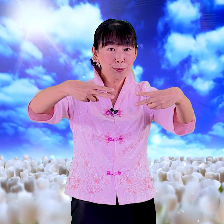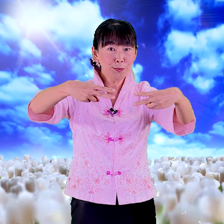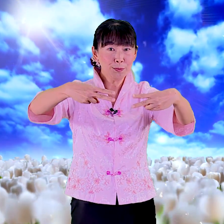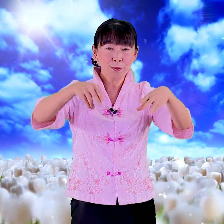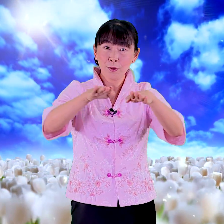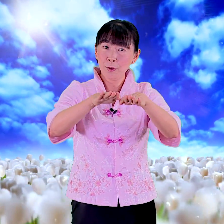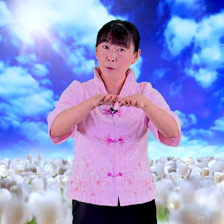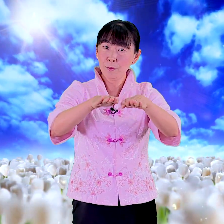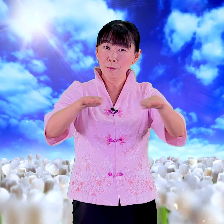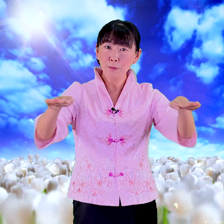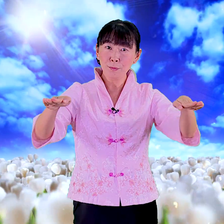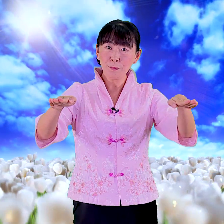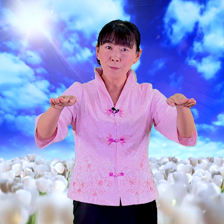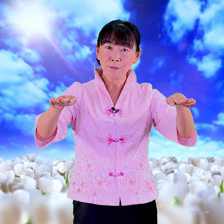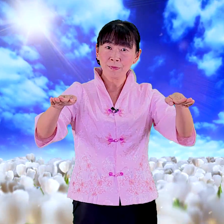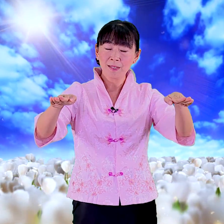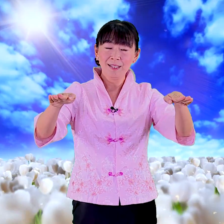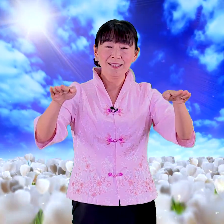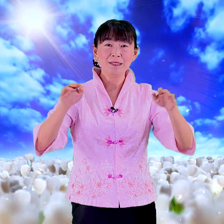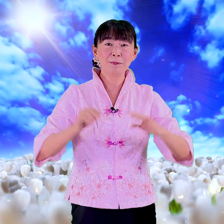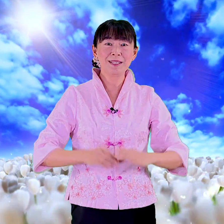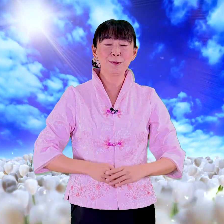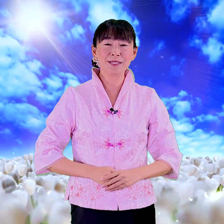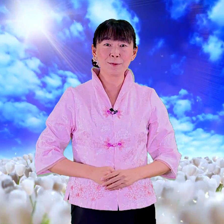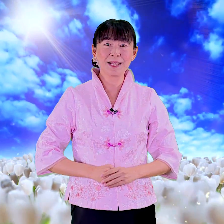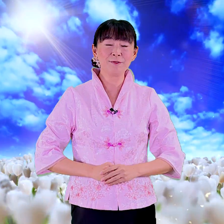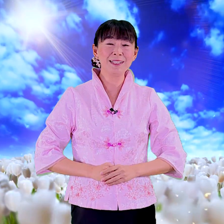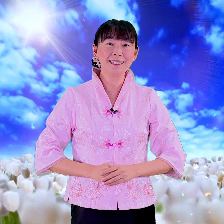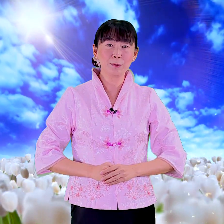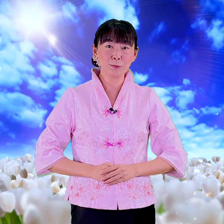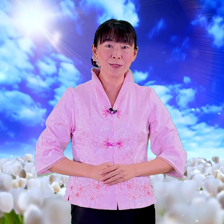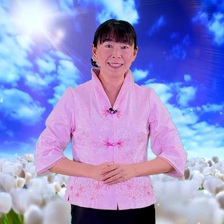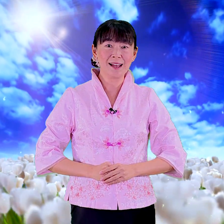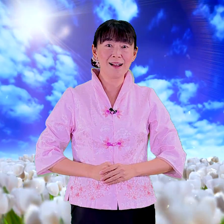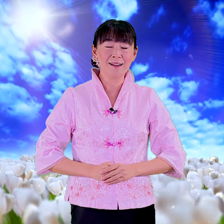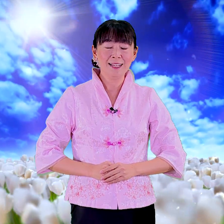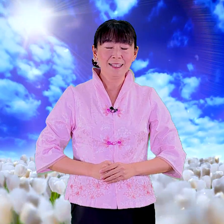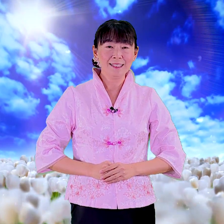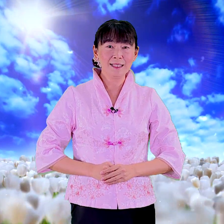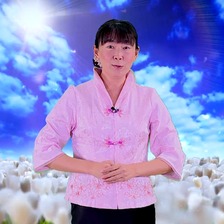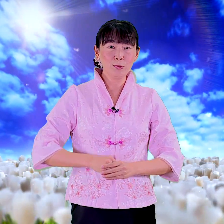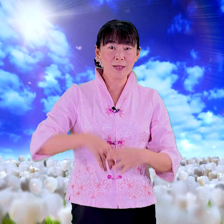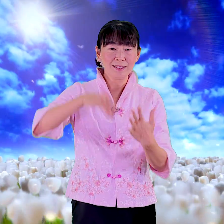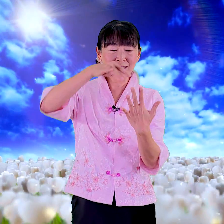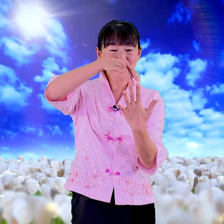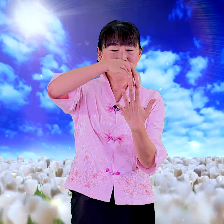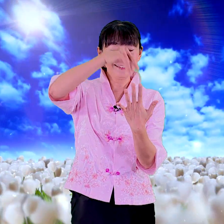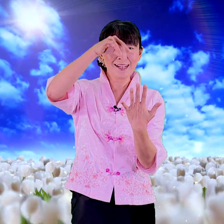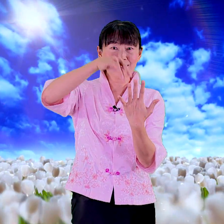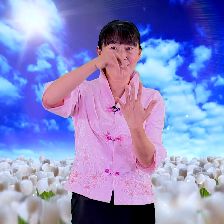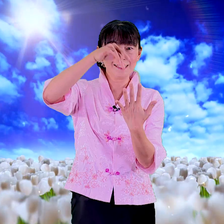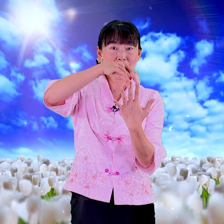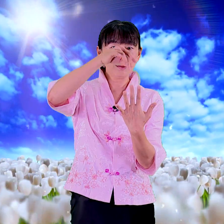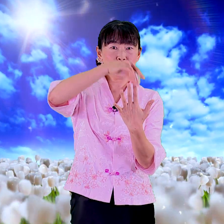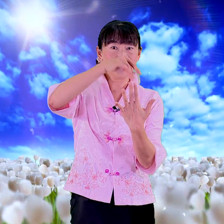目那这边比较困难我来分解动作一下哦这个选呢这个这样子挑选